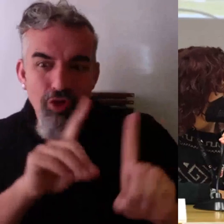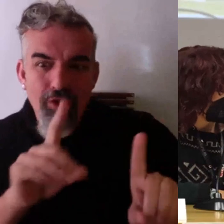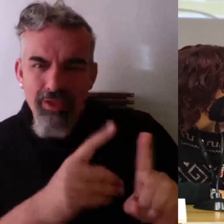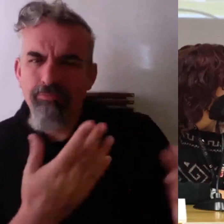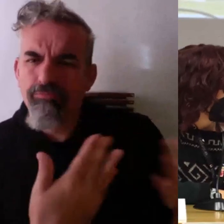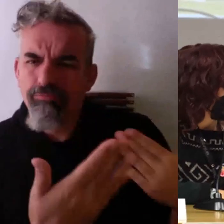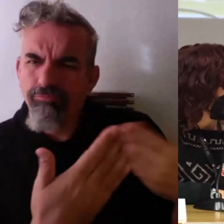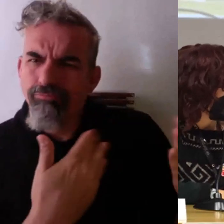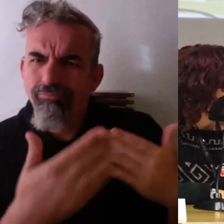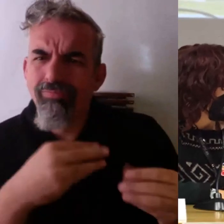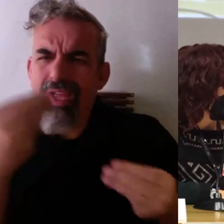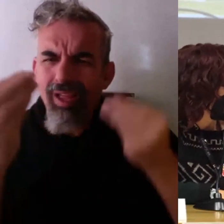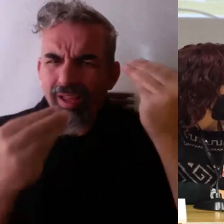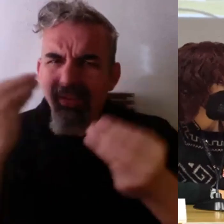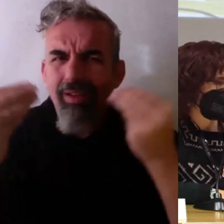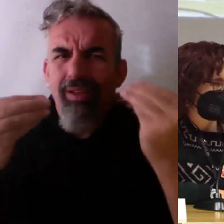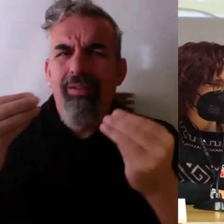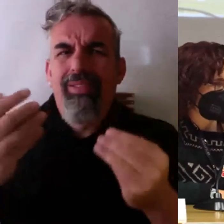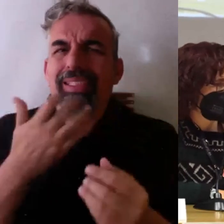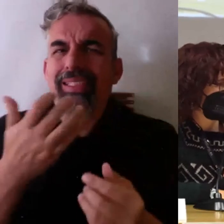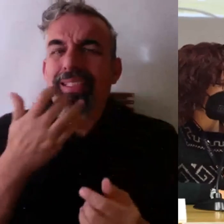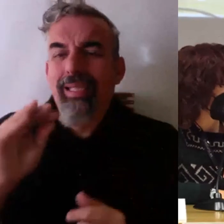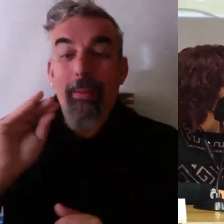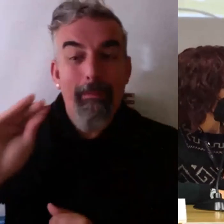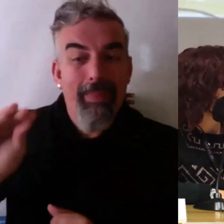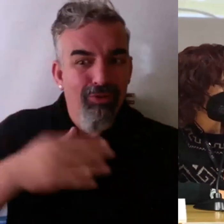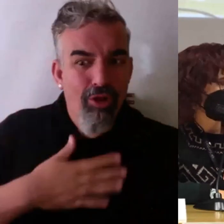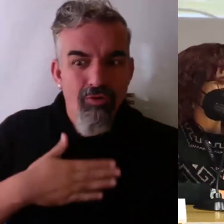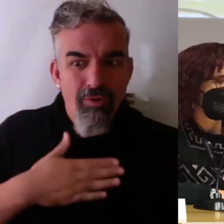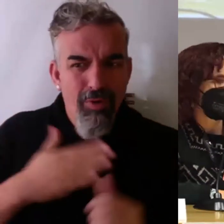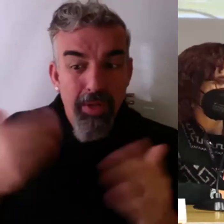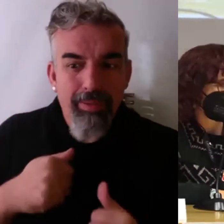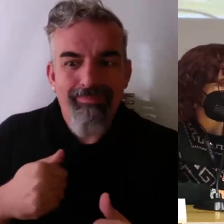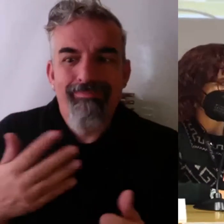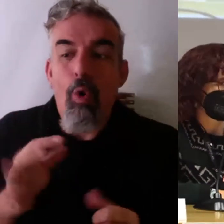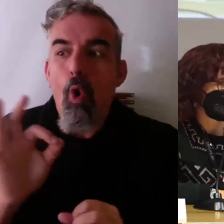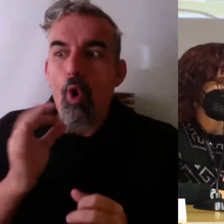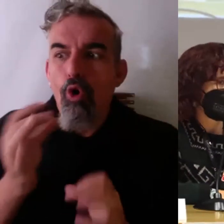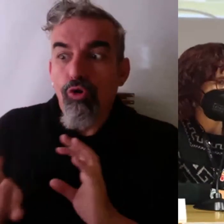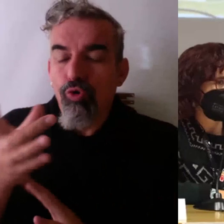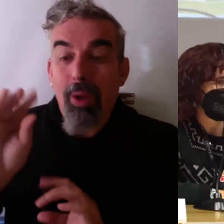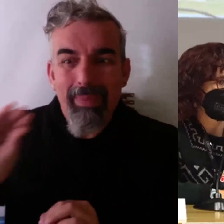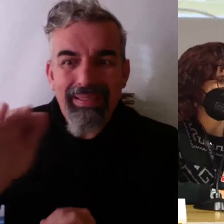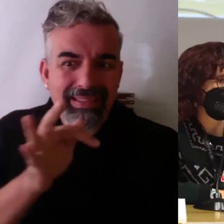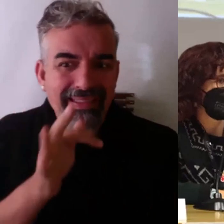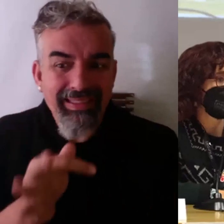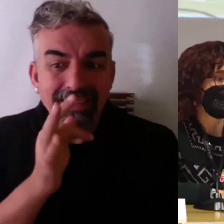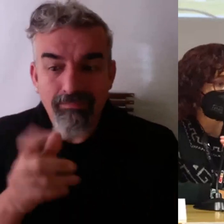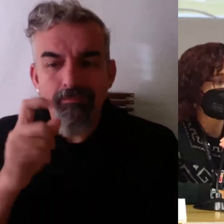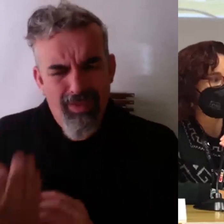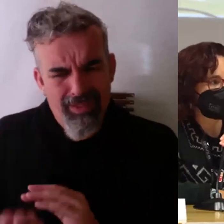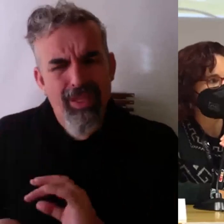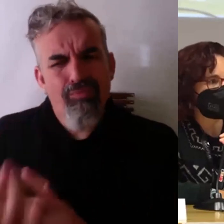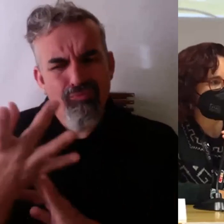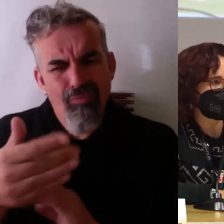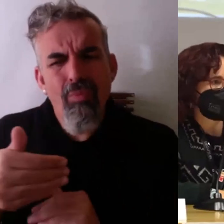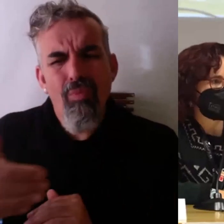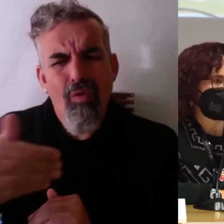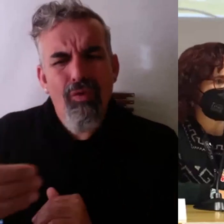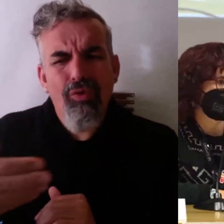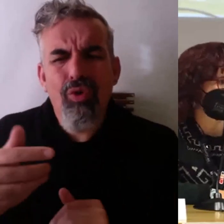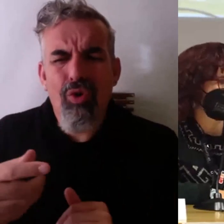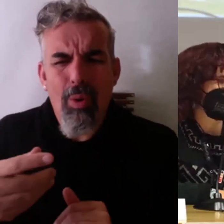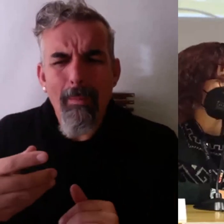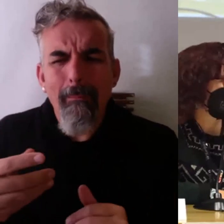reflexionar hacernos preguntas incómodas o que a lo mejor nos hemos planteado y debatir sobre esto y pensar cómo mejorar